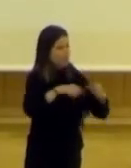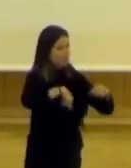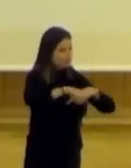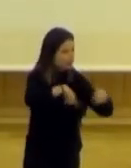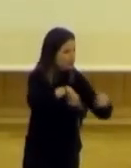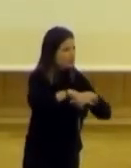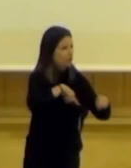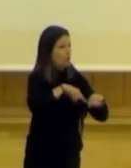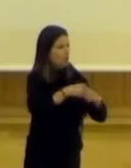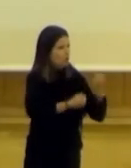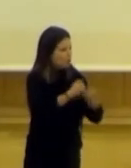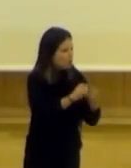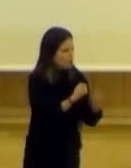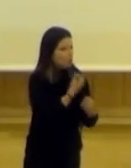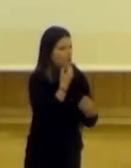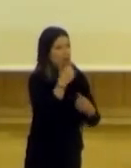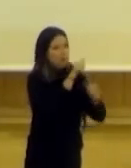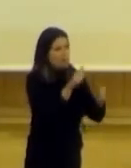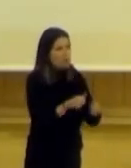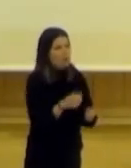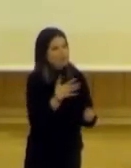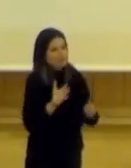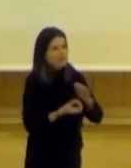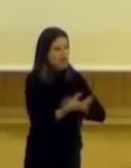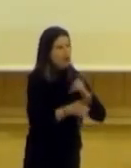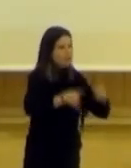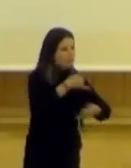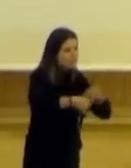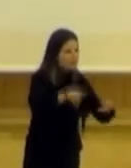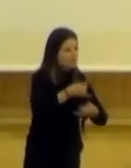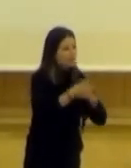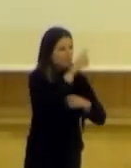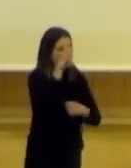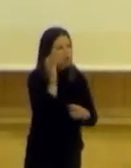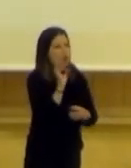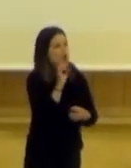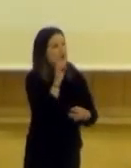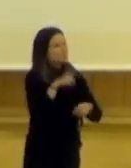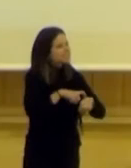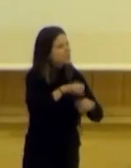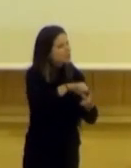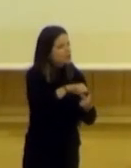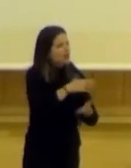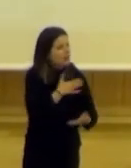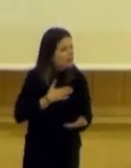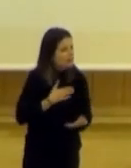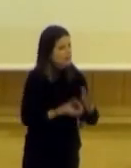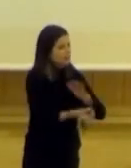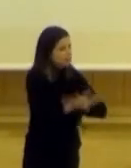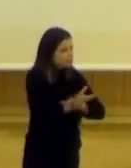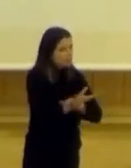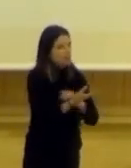introducimos el modelo de las bicis o no introducimos el modelo de las bicis, sino qué tipo de ciudad queremos, de construir un